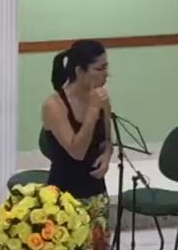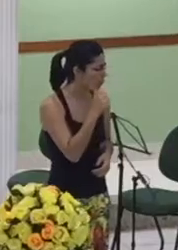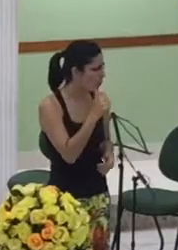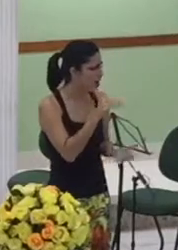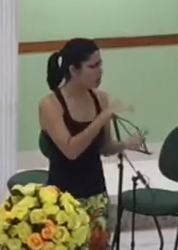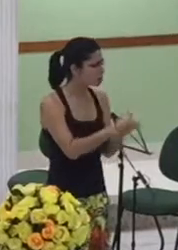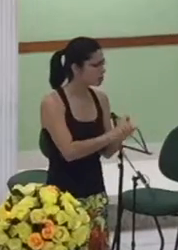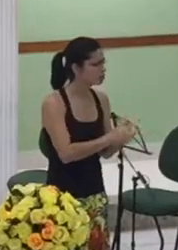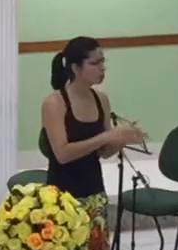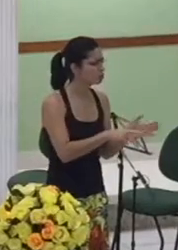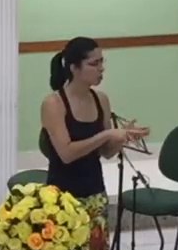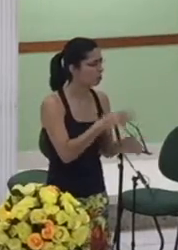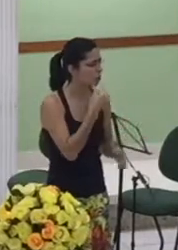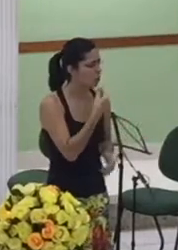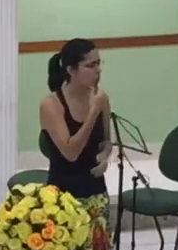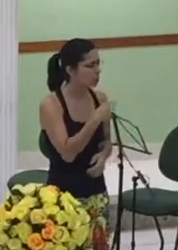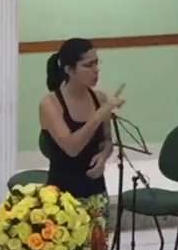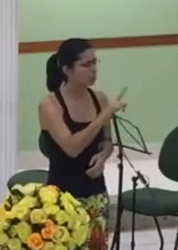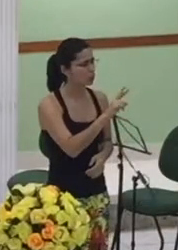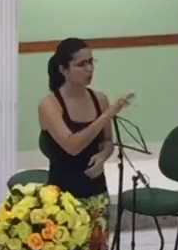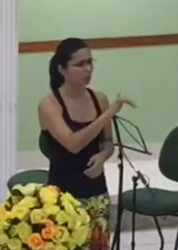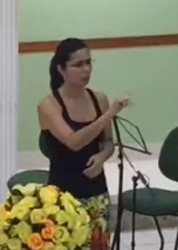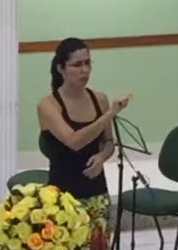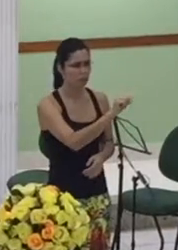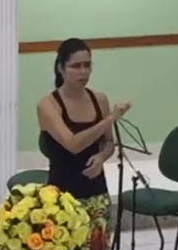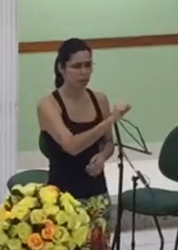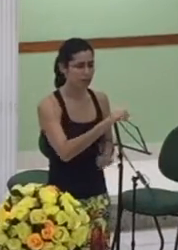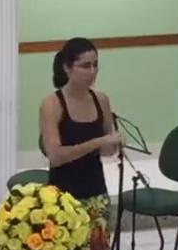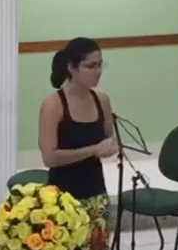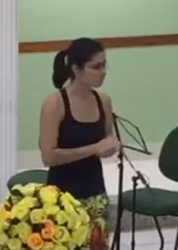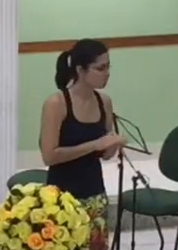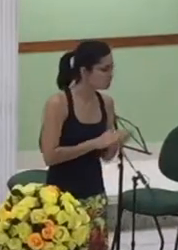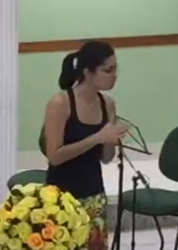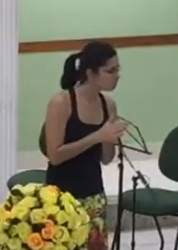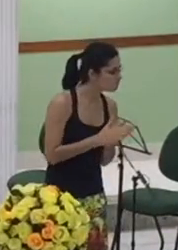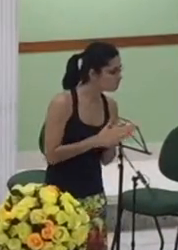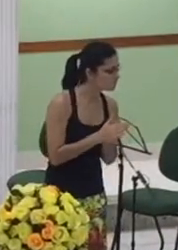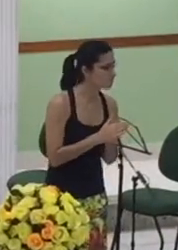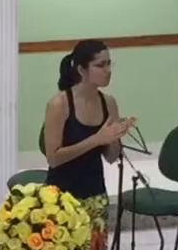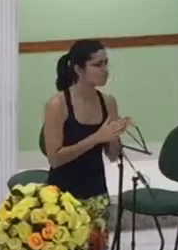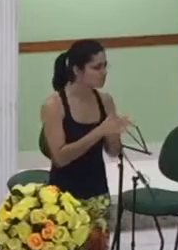passa um zap para ela e manda o Uber lá buscar ela manda ela vir ao palácio